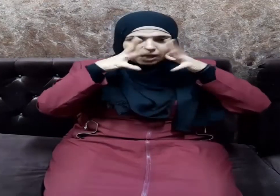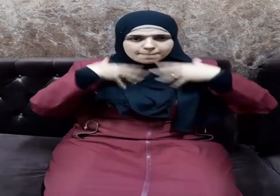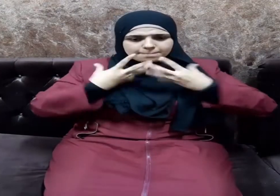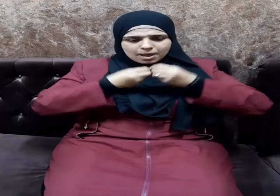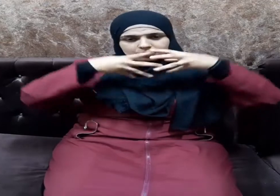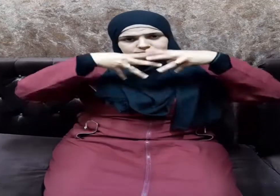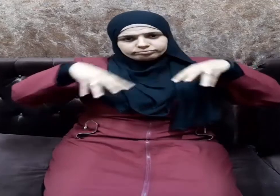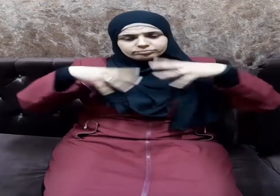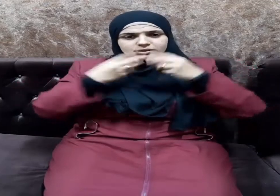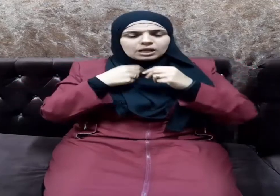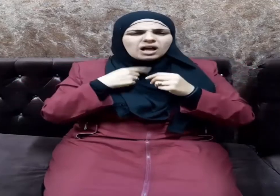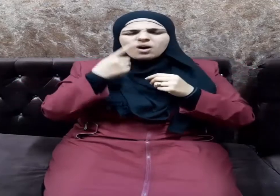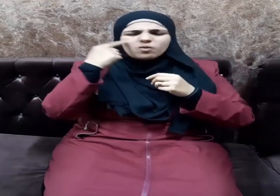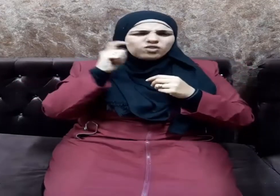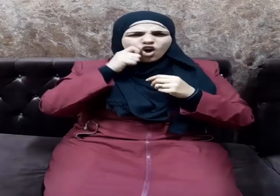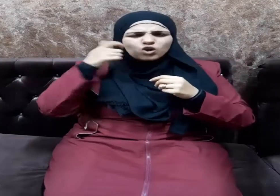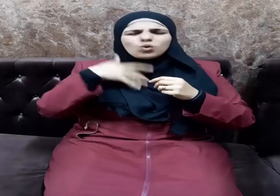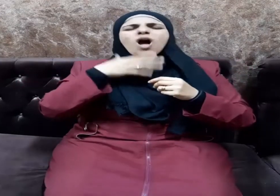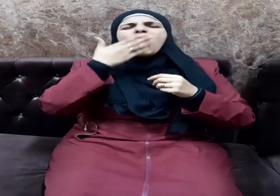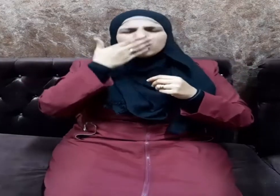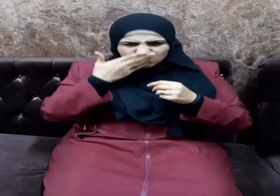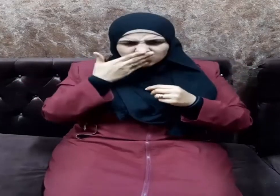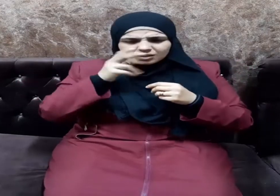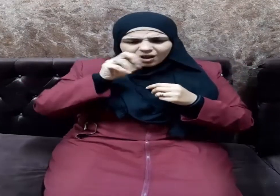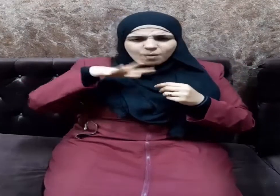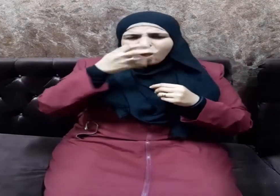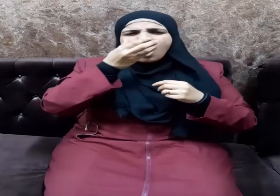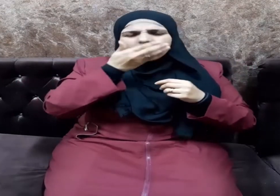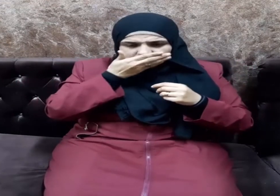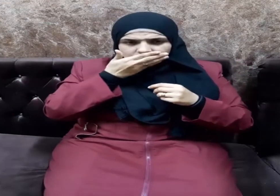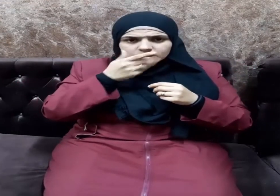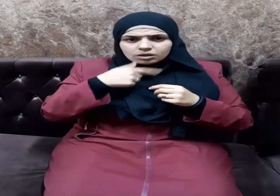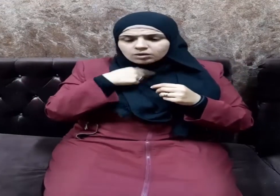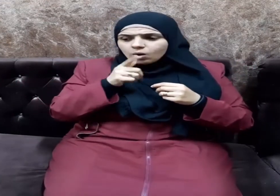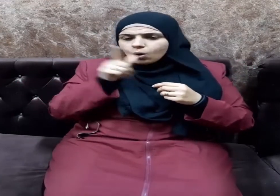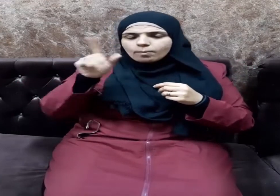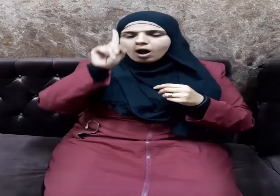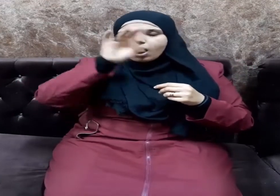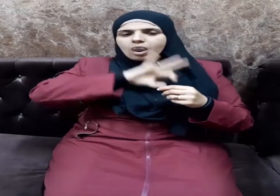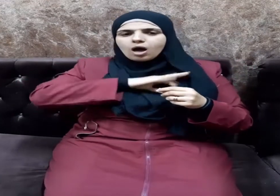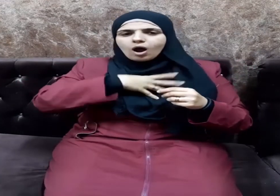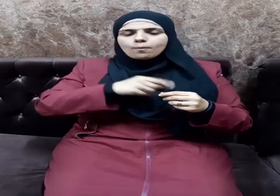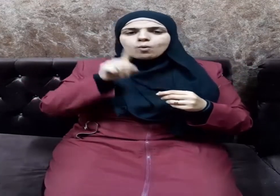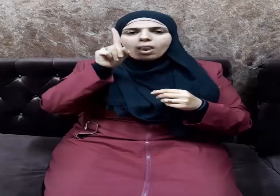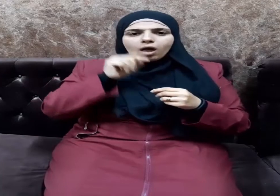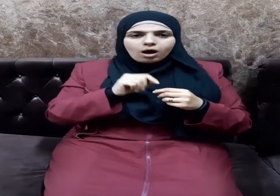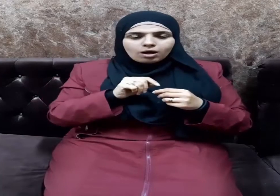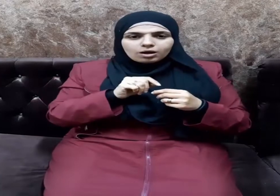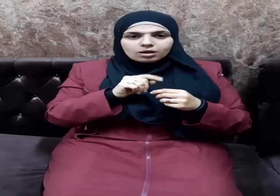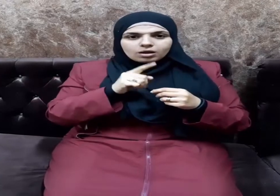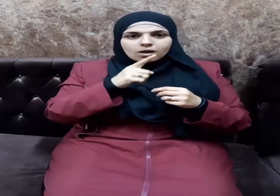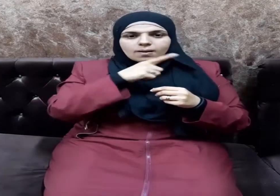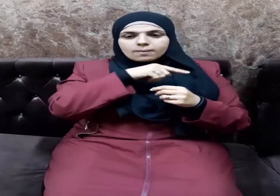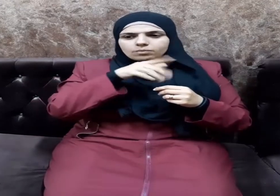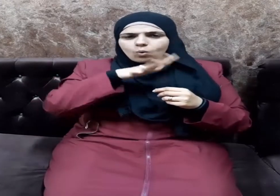إذ عطس رجل من القوم فقلت يرحمك الله فرماني القوم